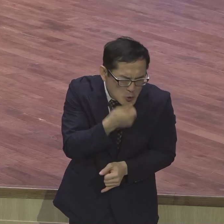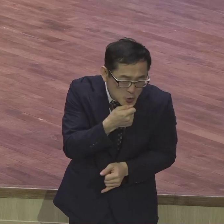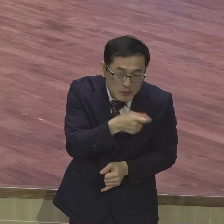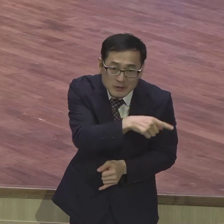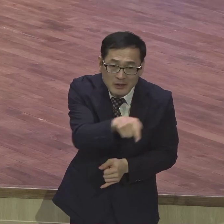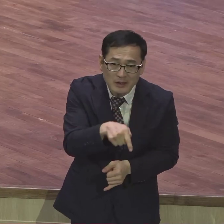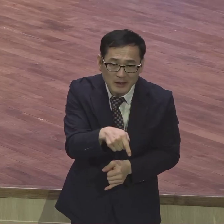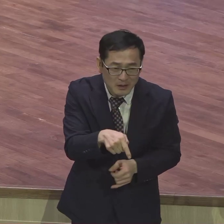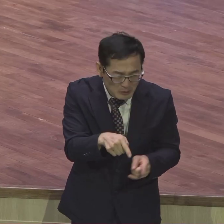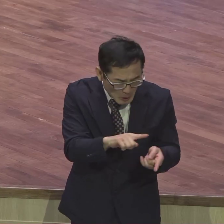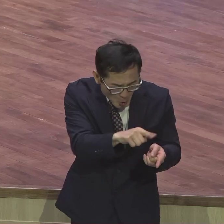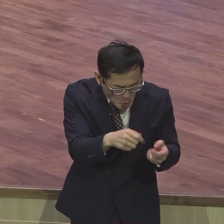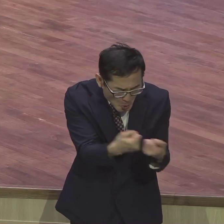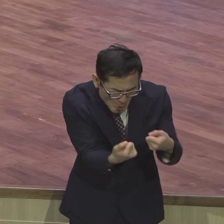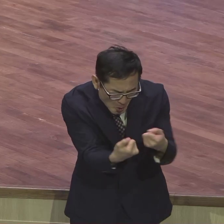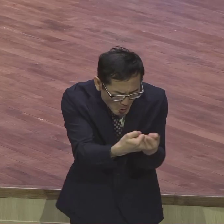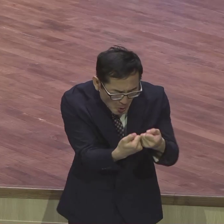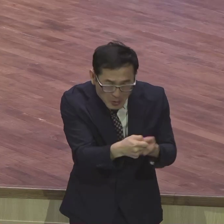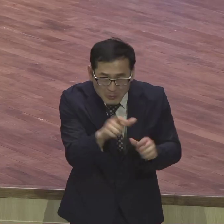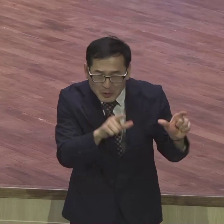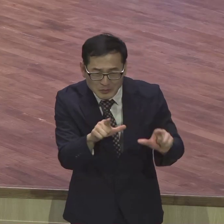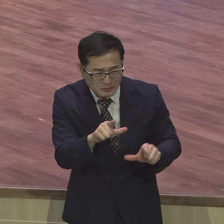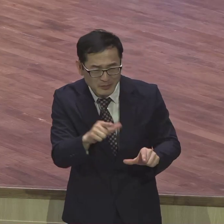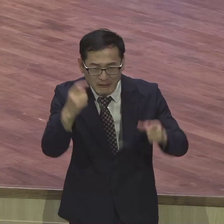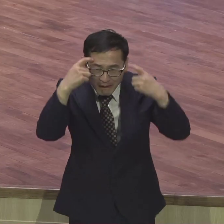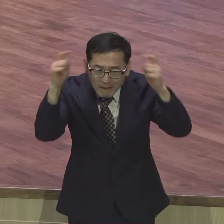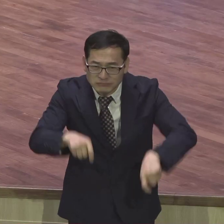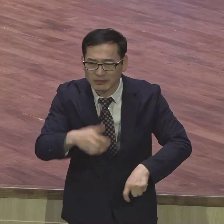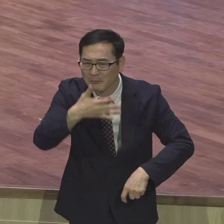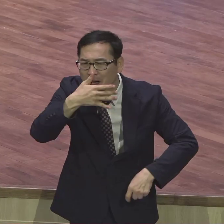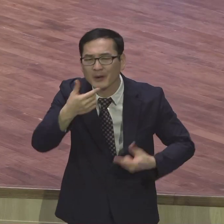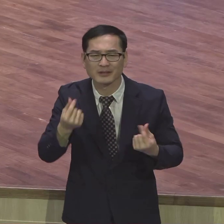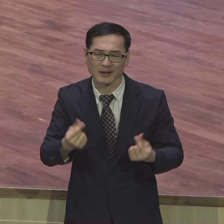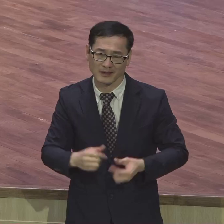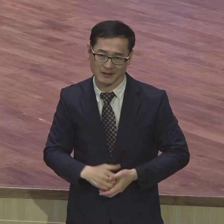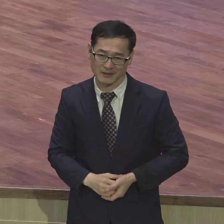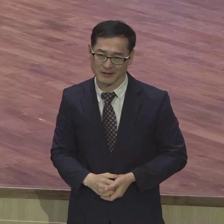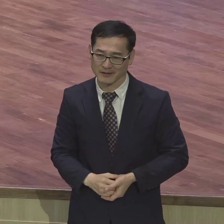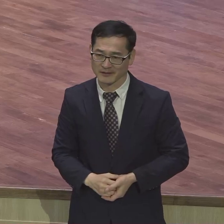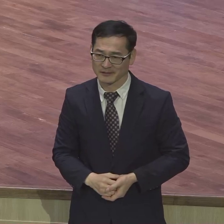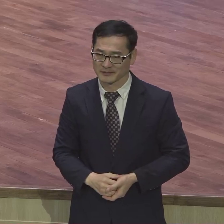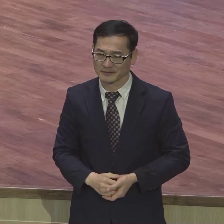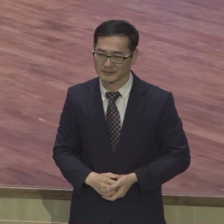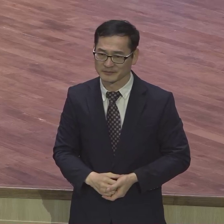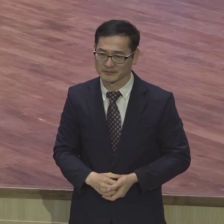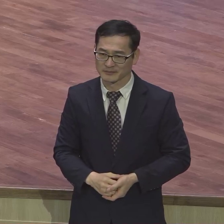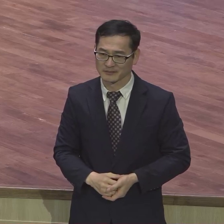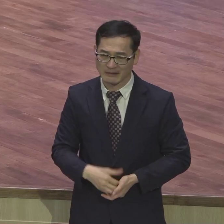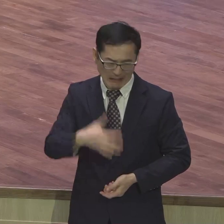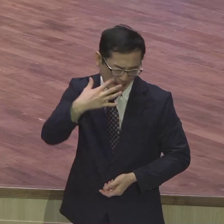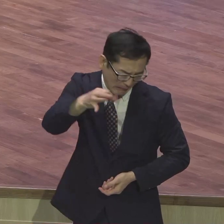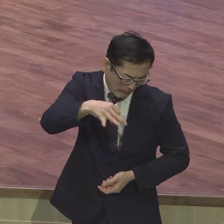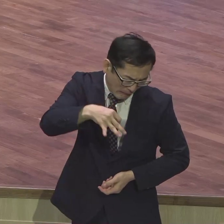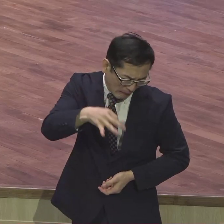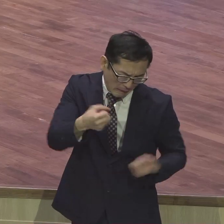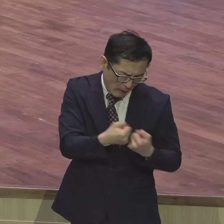생을 거고 사는 것 자체가 얼마나 어리석고 얼마나 불쌍하냐 말이에요 우리 연계 모든 성도들 참으로